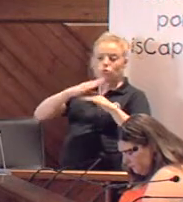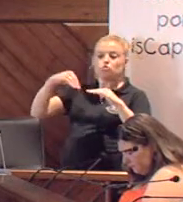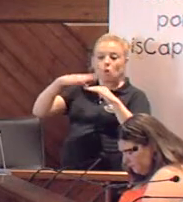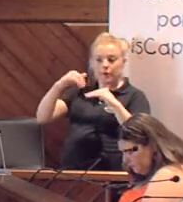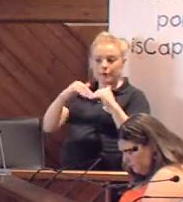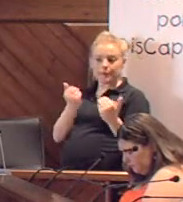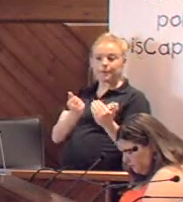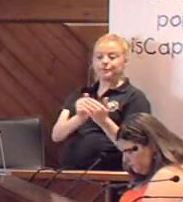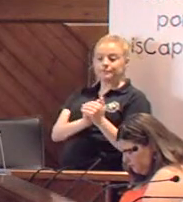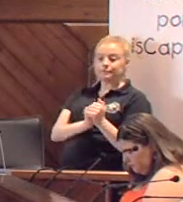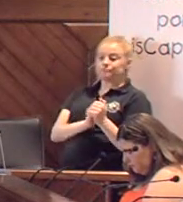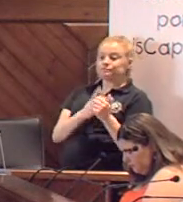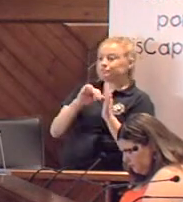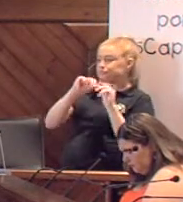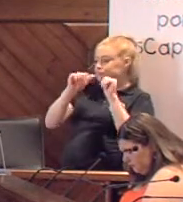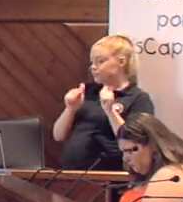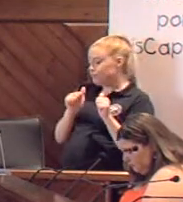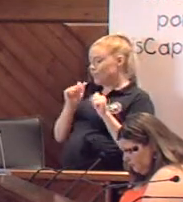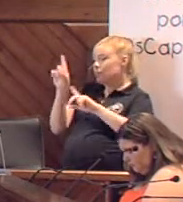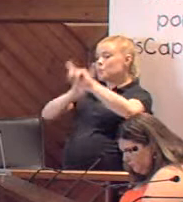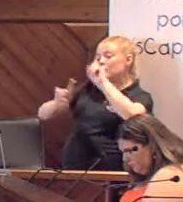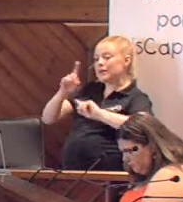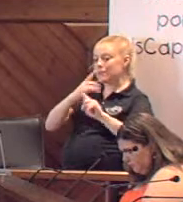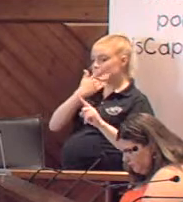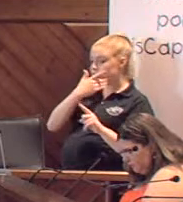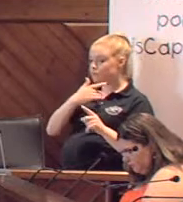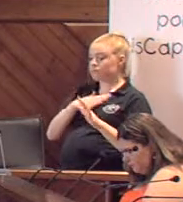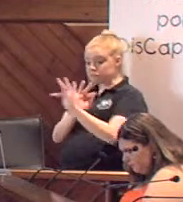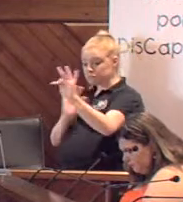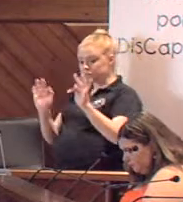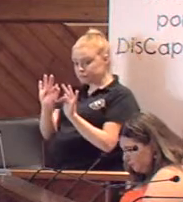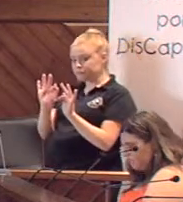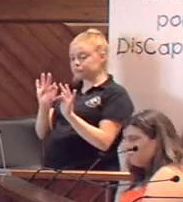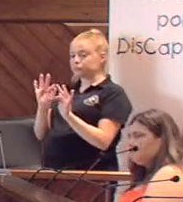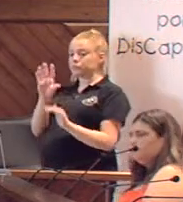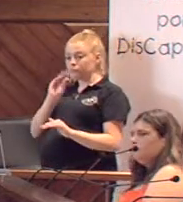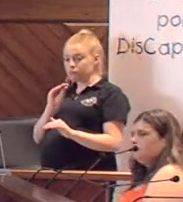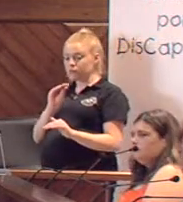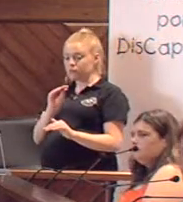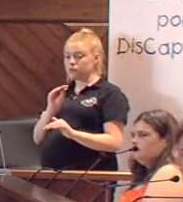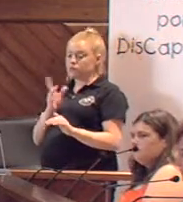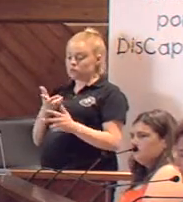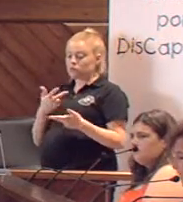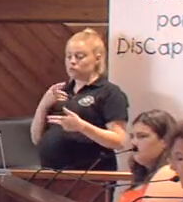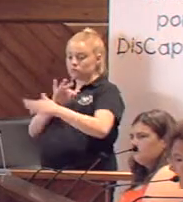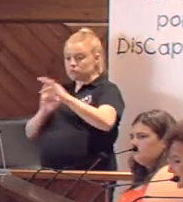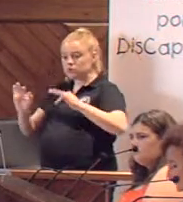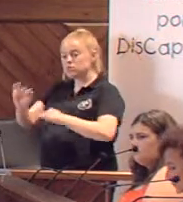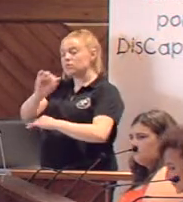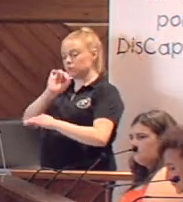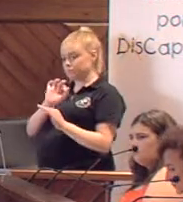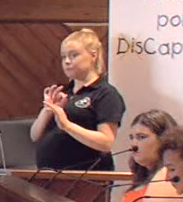una manera, quizás, de conocer la problemática en primera persona y empatizar, quizás sea ponerse en el lugar del otro.